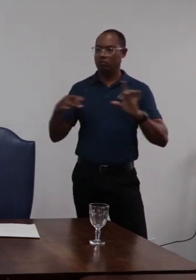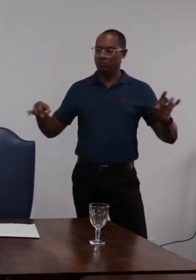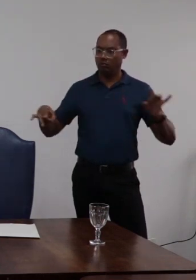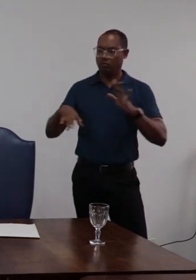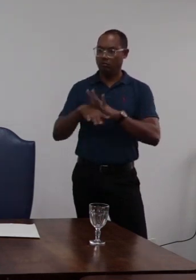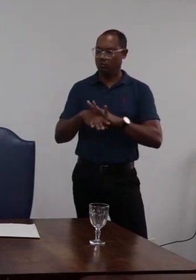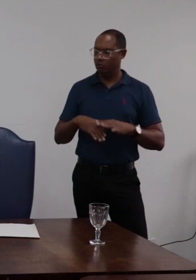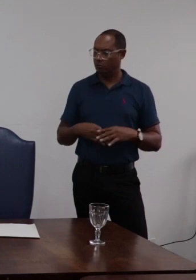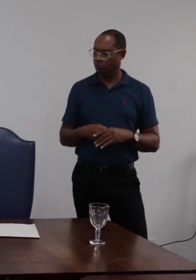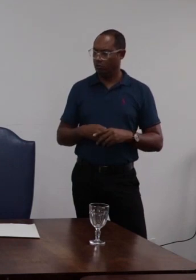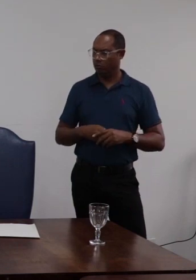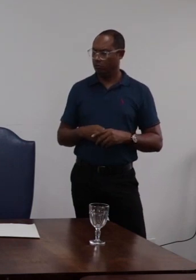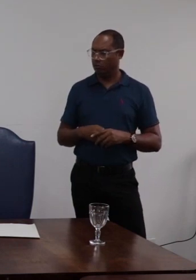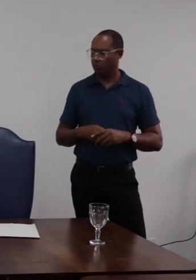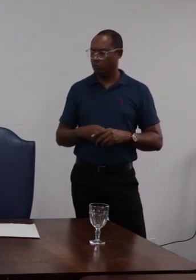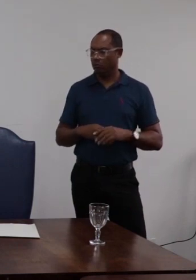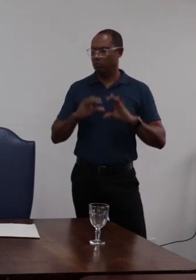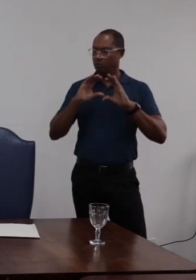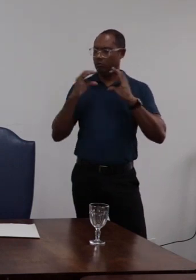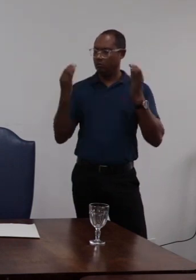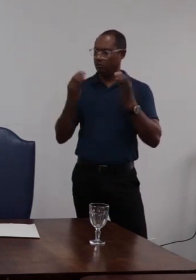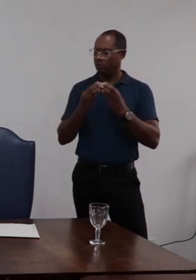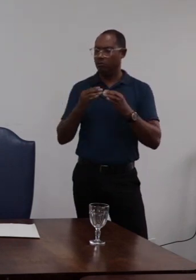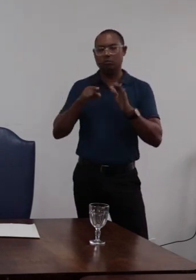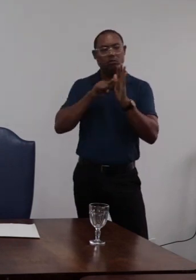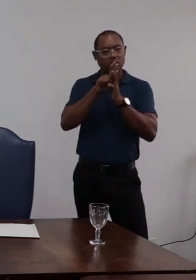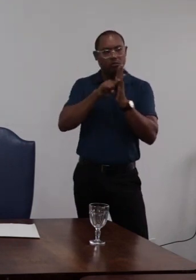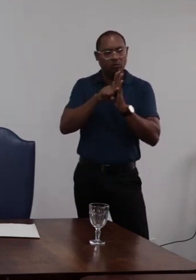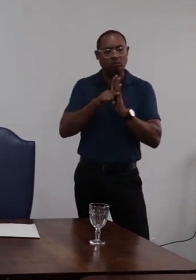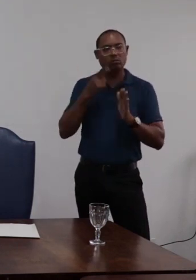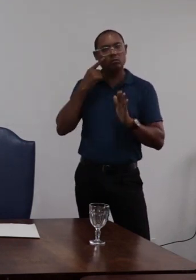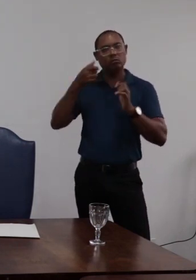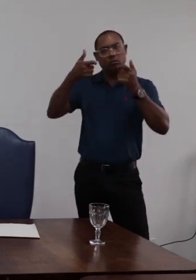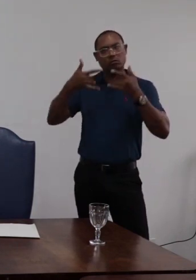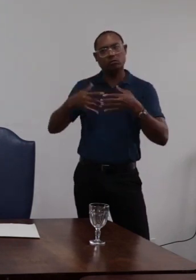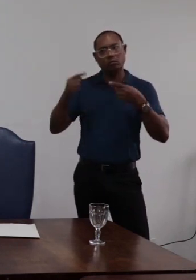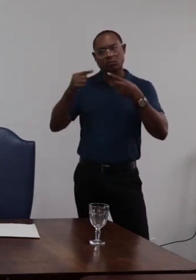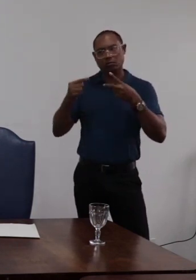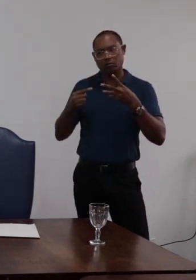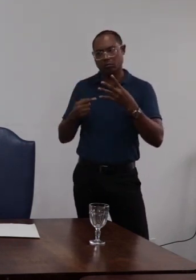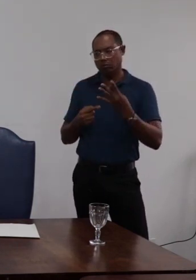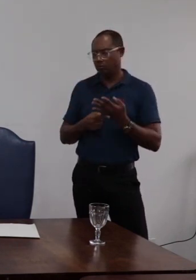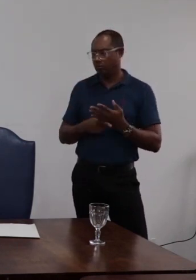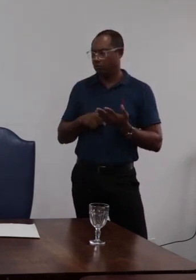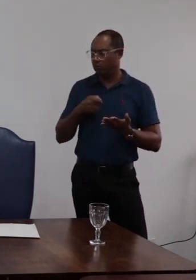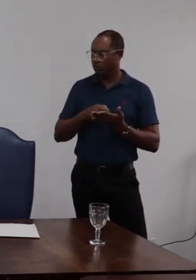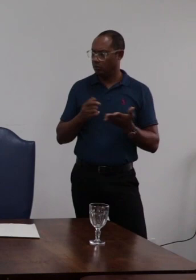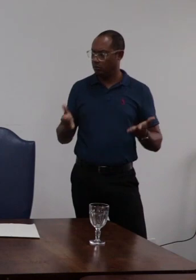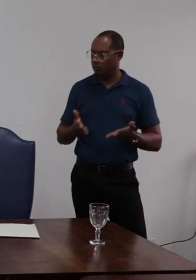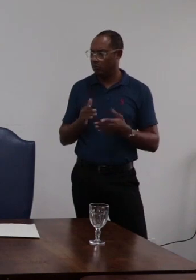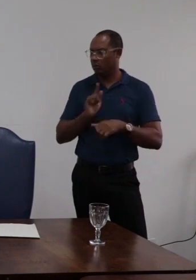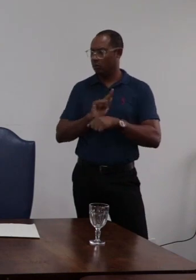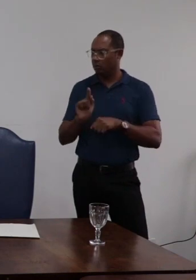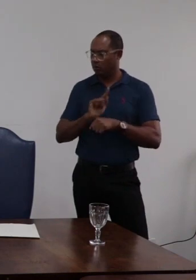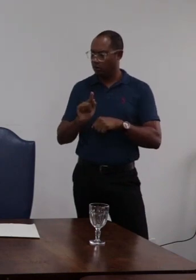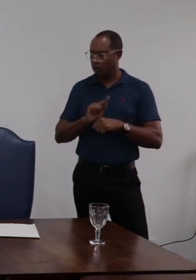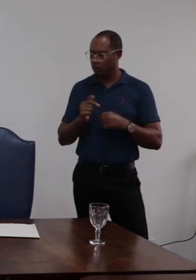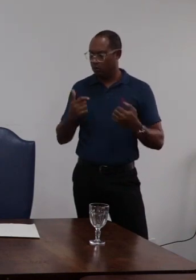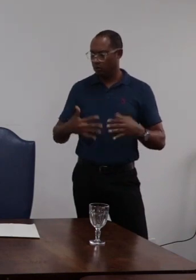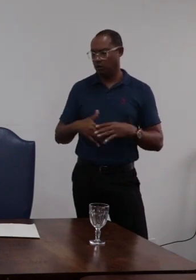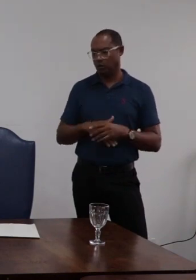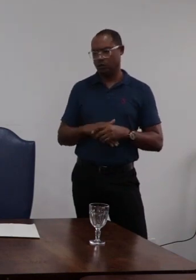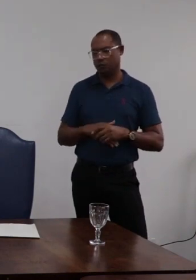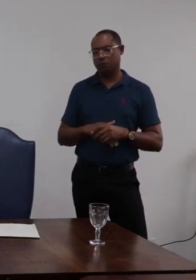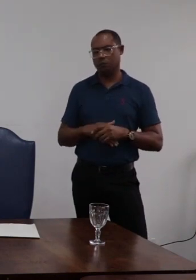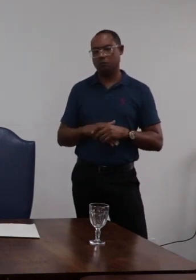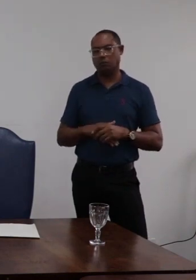de uma comissão de investigação que aponta elementos para o aperfeiçoamento da gestão e aqui nesse caso